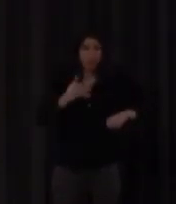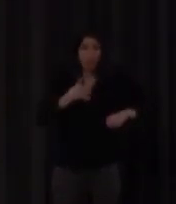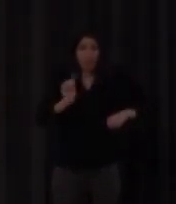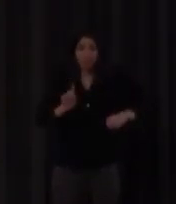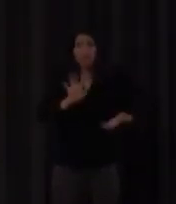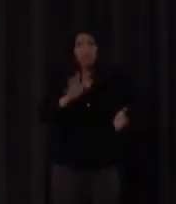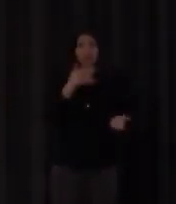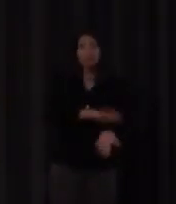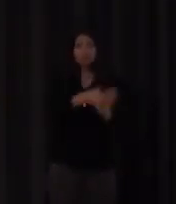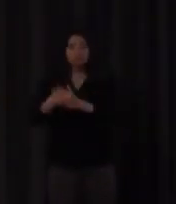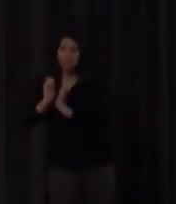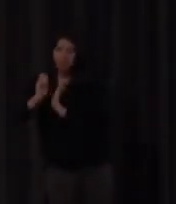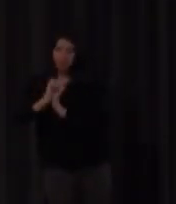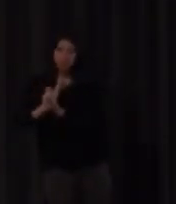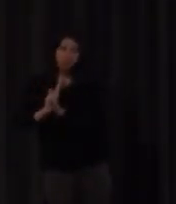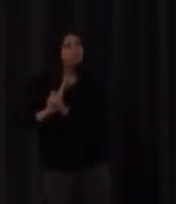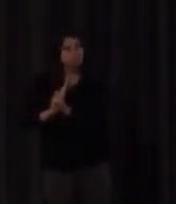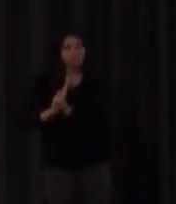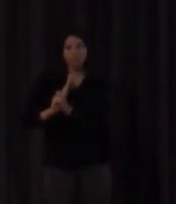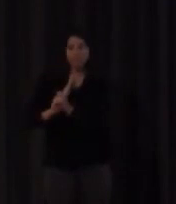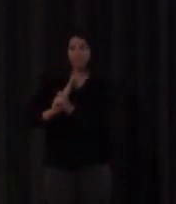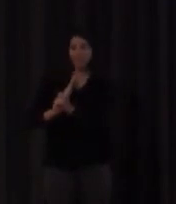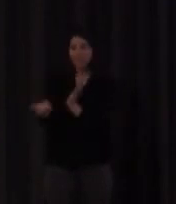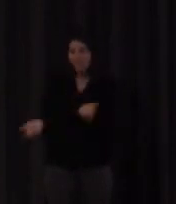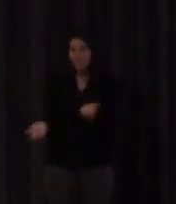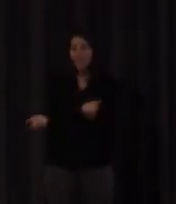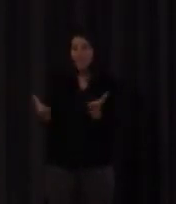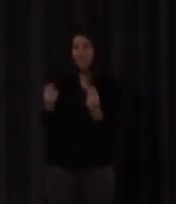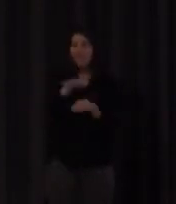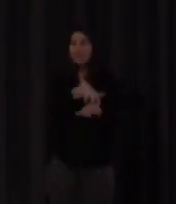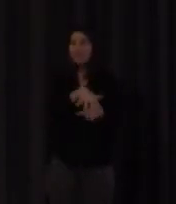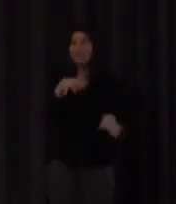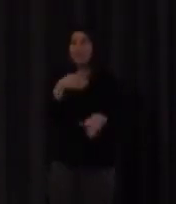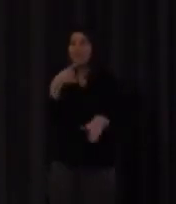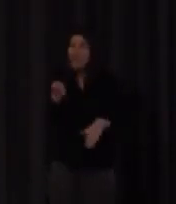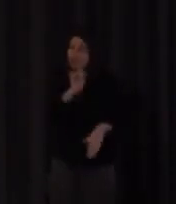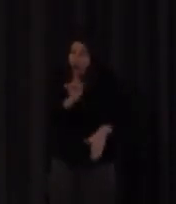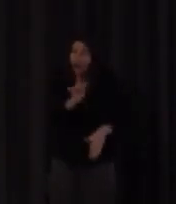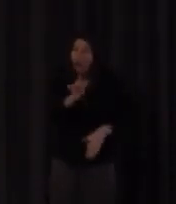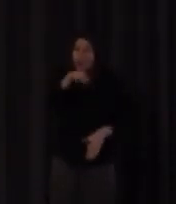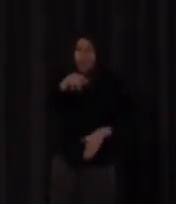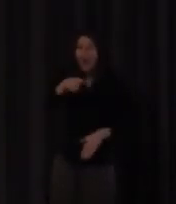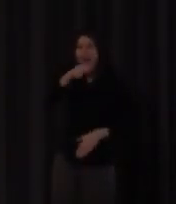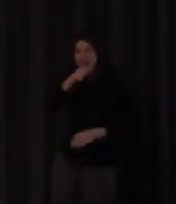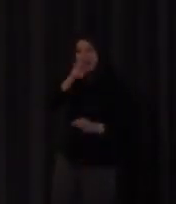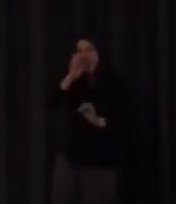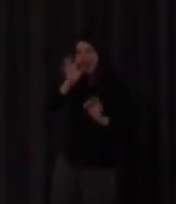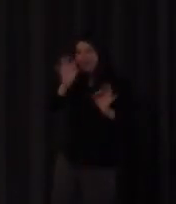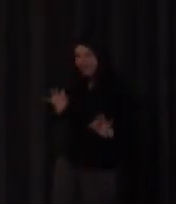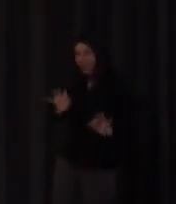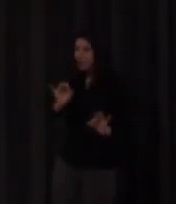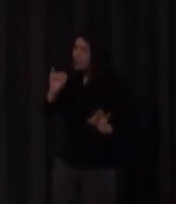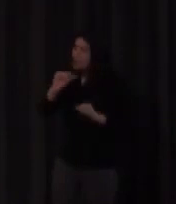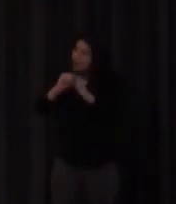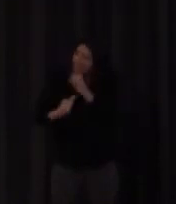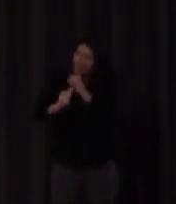es curioso como todos al final dicen no no es que es el lugar es el que está aquí exactamente la configuración es esta no